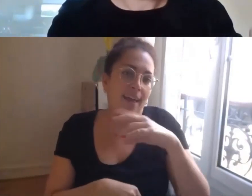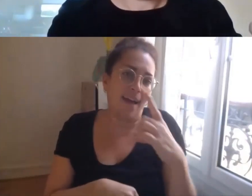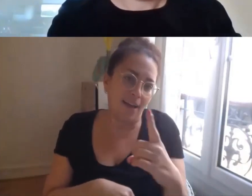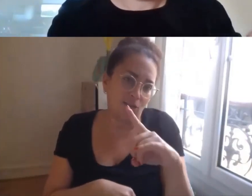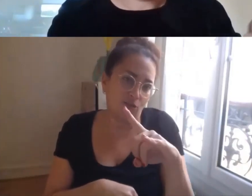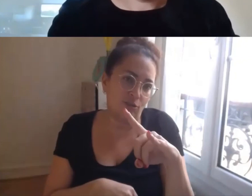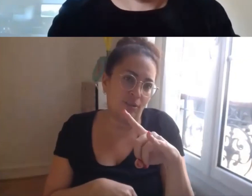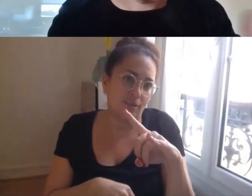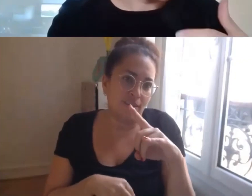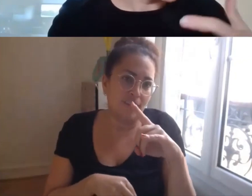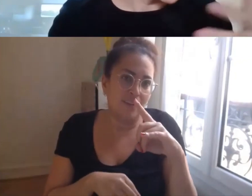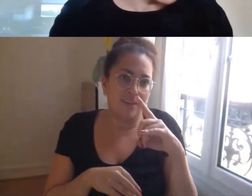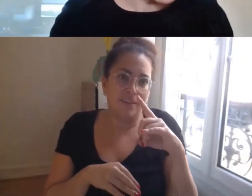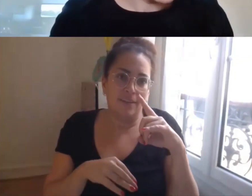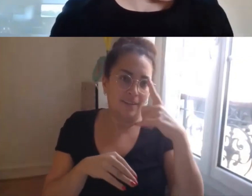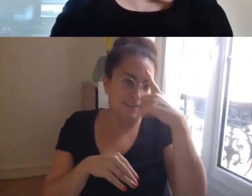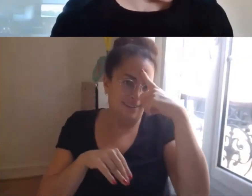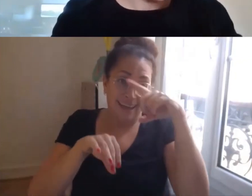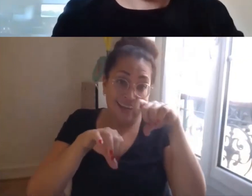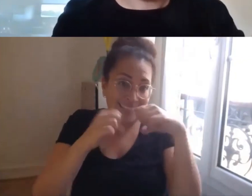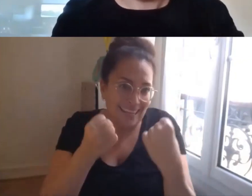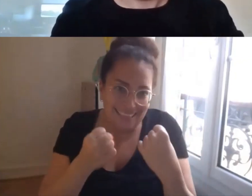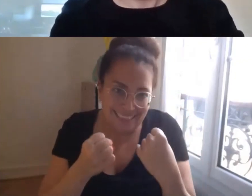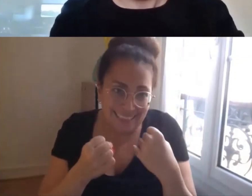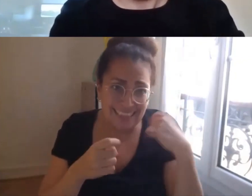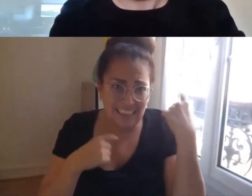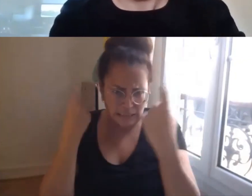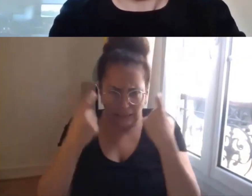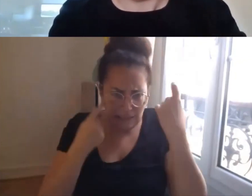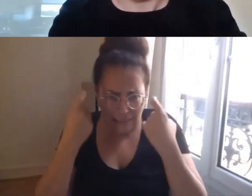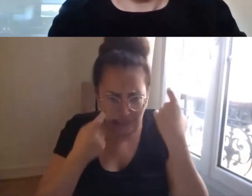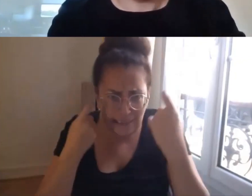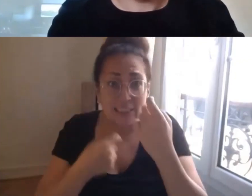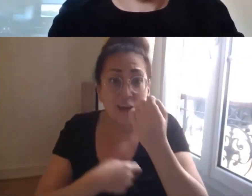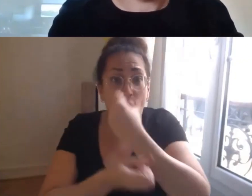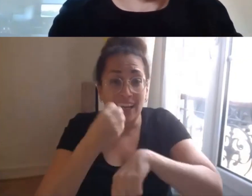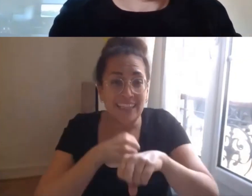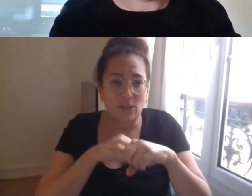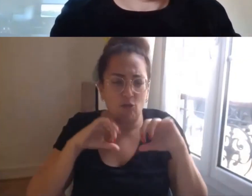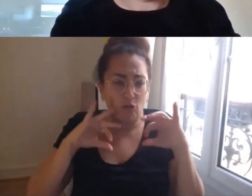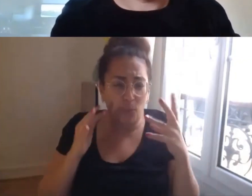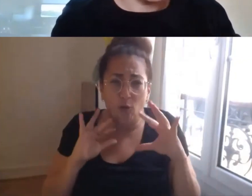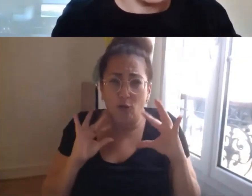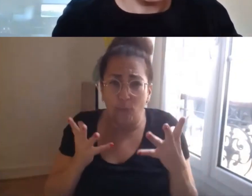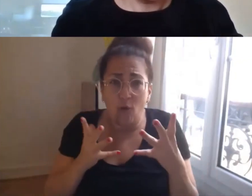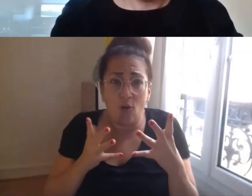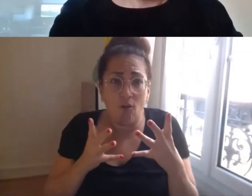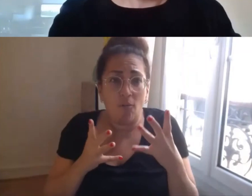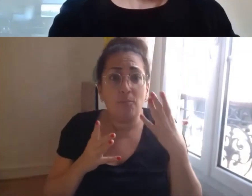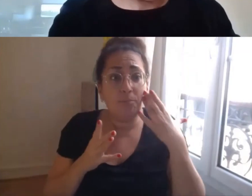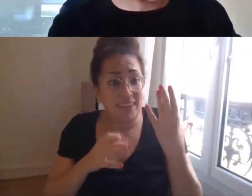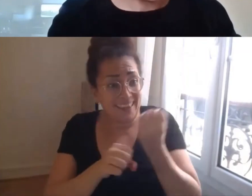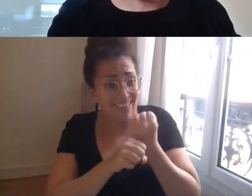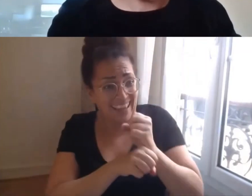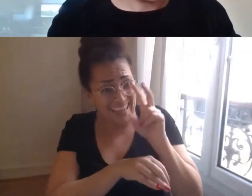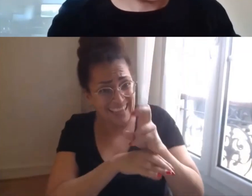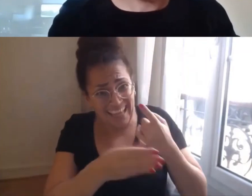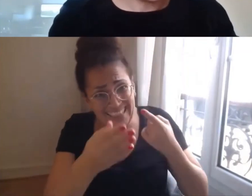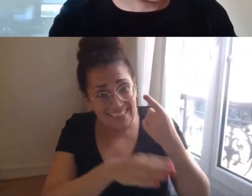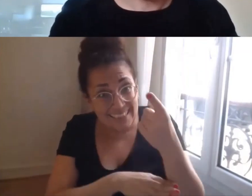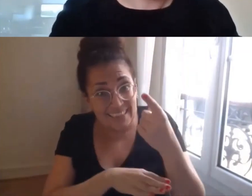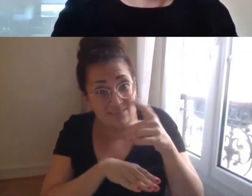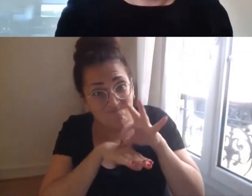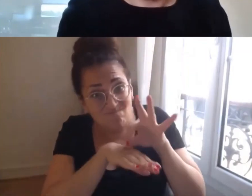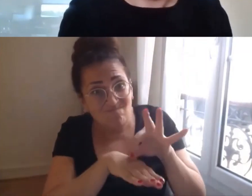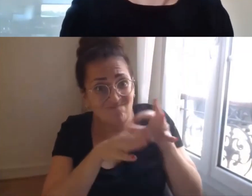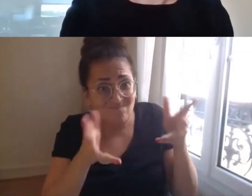parcours c'est le casse-tête de toute organisation qui permet de soutenir les personnes en emploi et pour les personnes handicapées